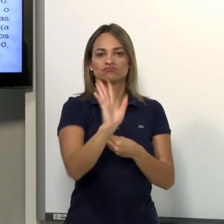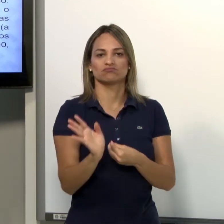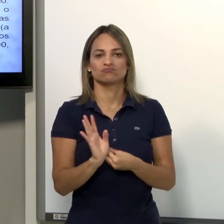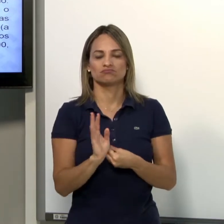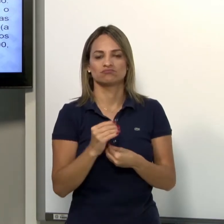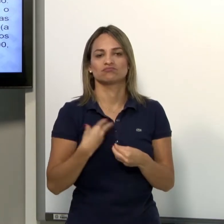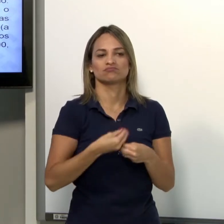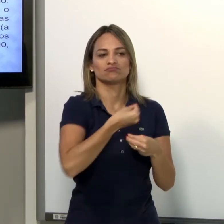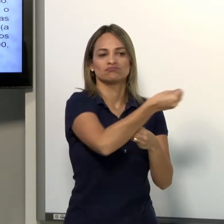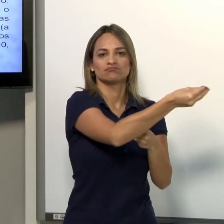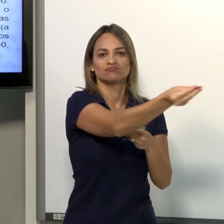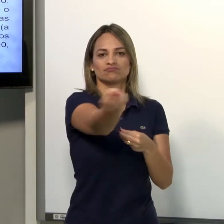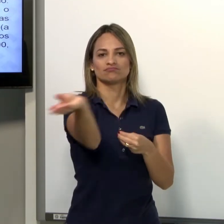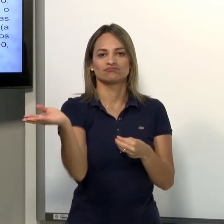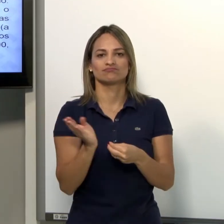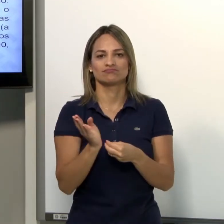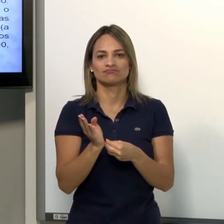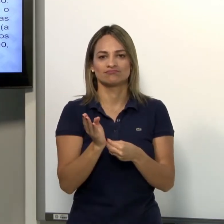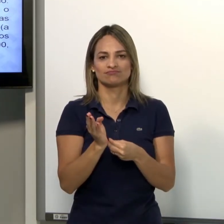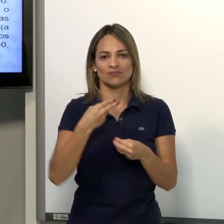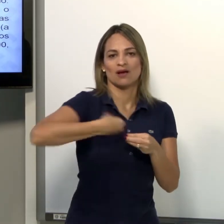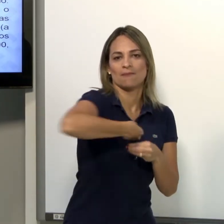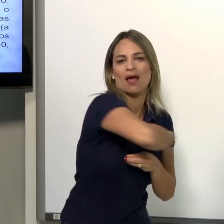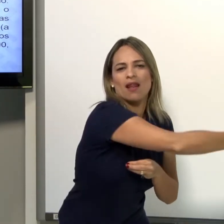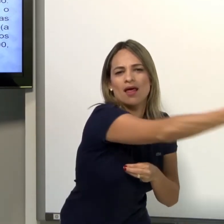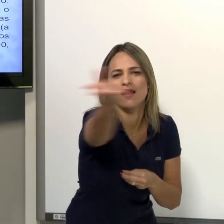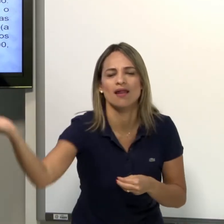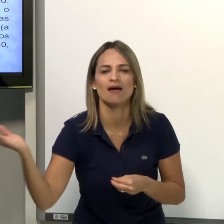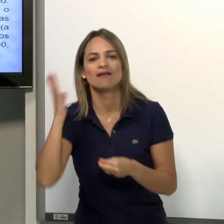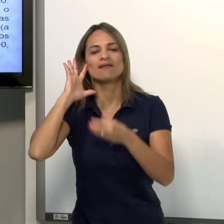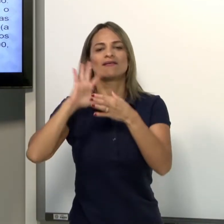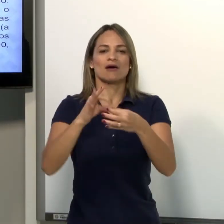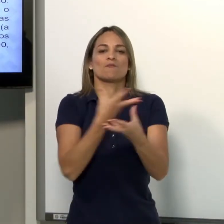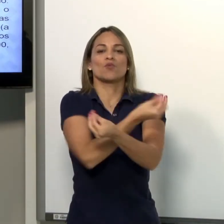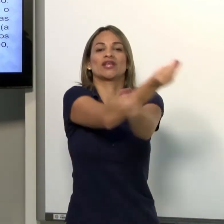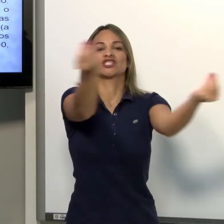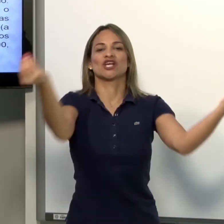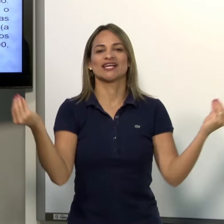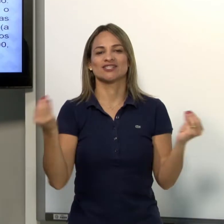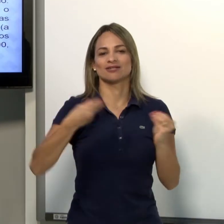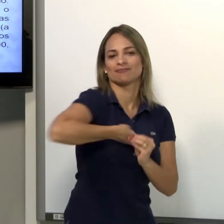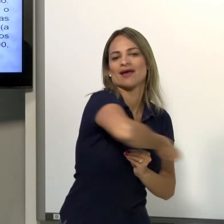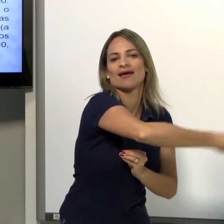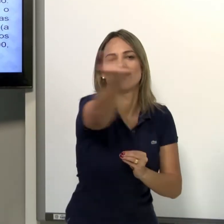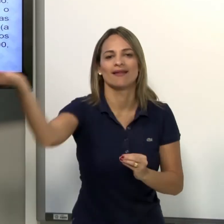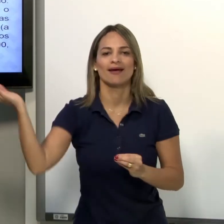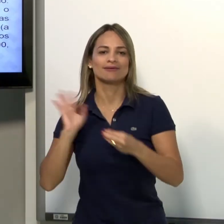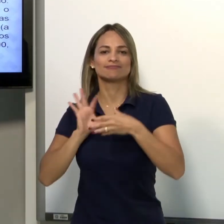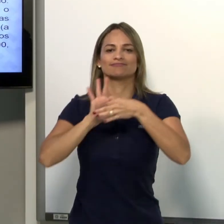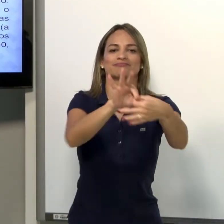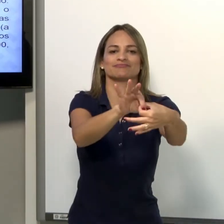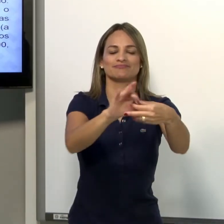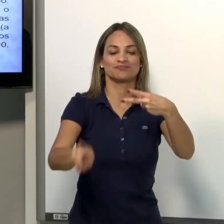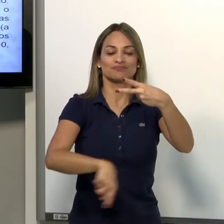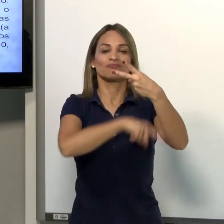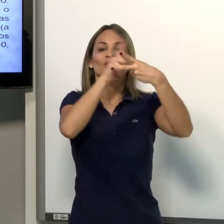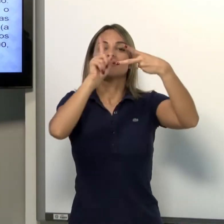você. Eu entrego a vocês. Eu entrego a várias pessoas. Muitas pessoas ao mesmo tempo. Então, está dentro do